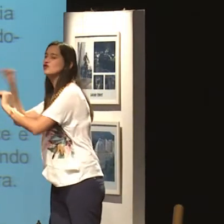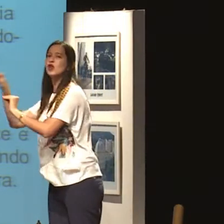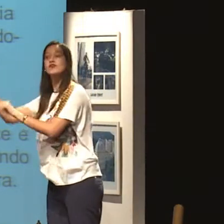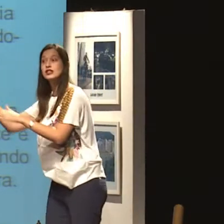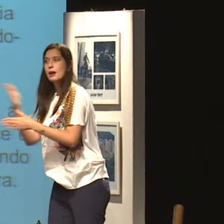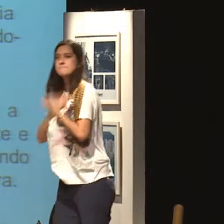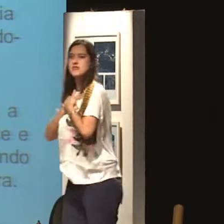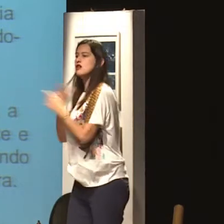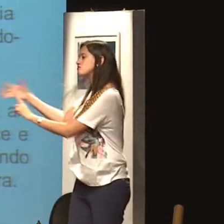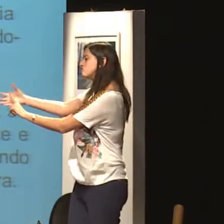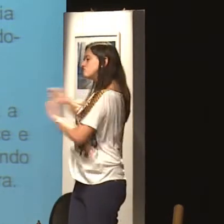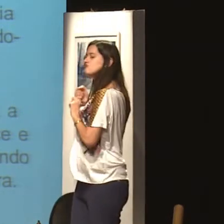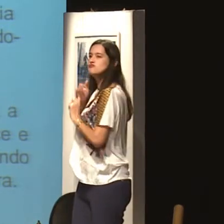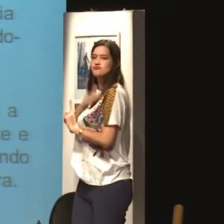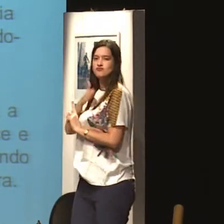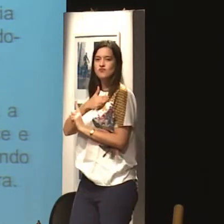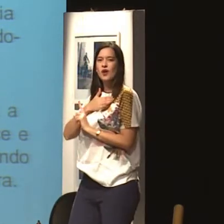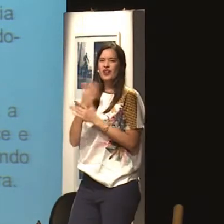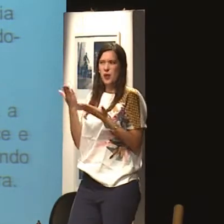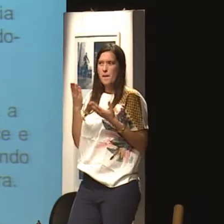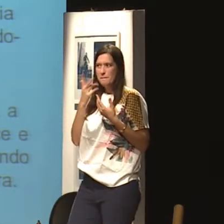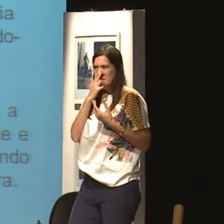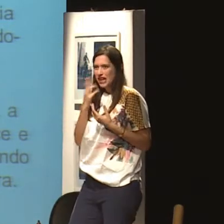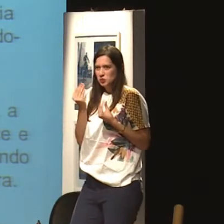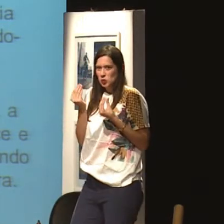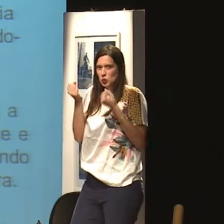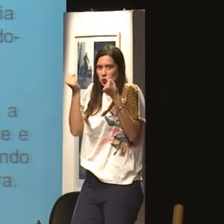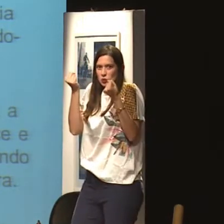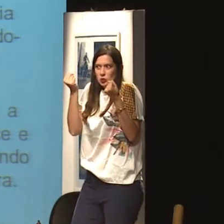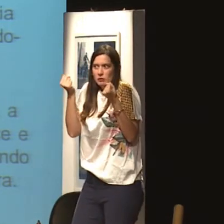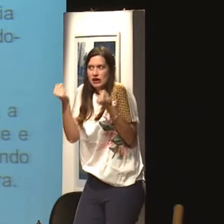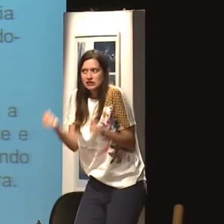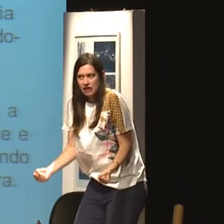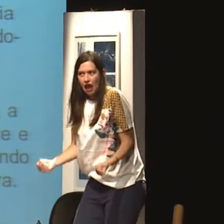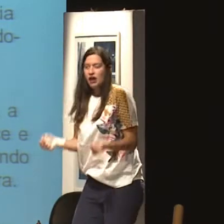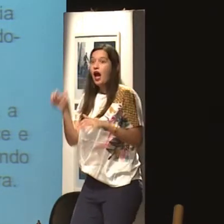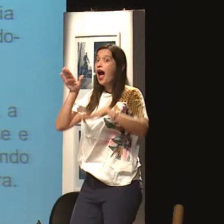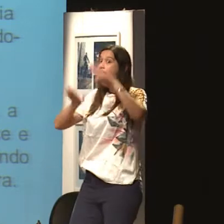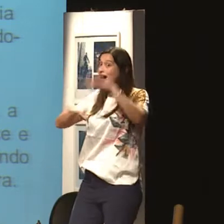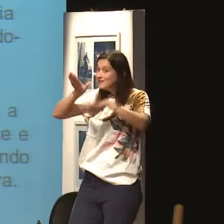Ninguém mexe, ninguém toca porque ela é minha. Vocês conseguem perceber o quanto isso é pesado?